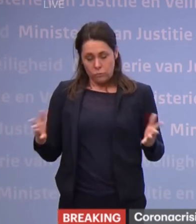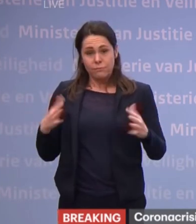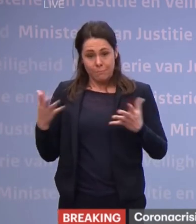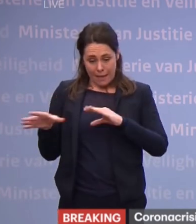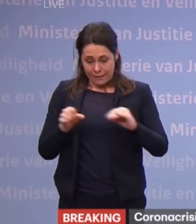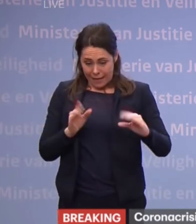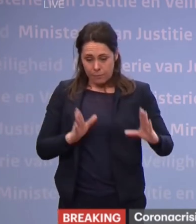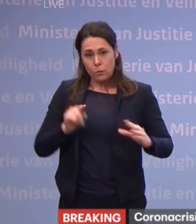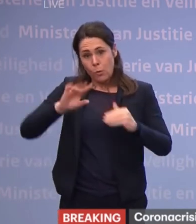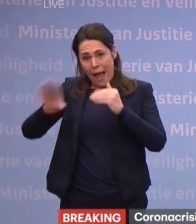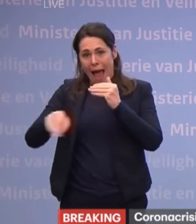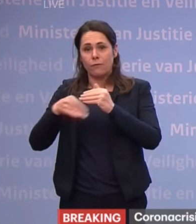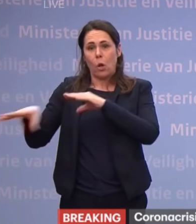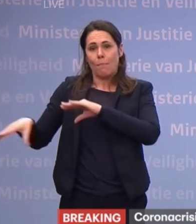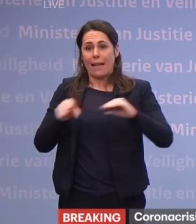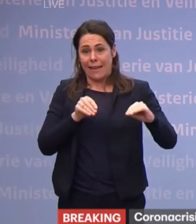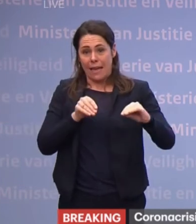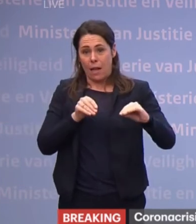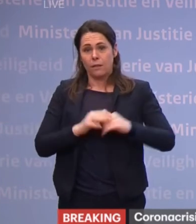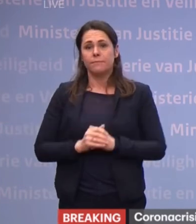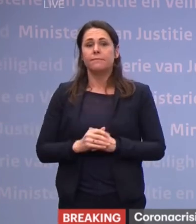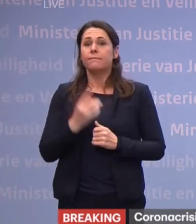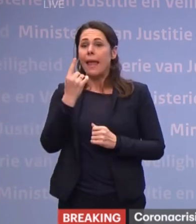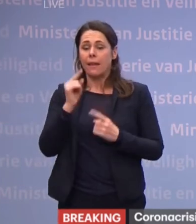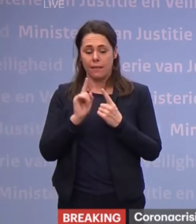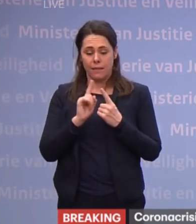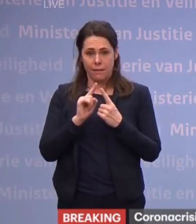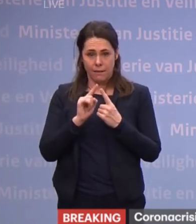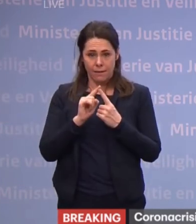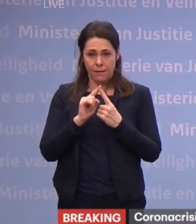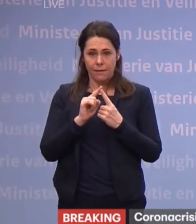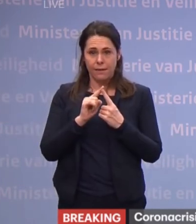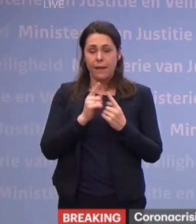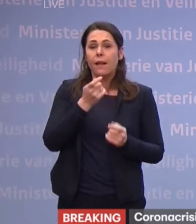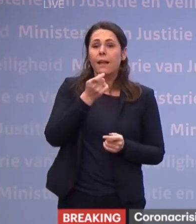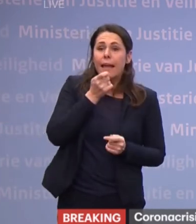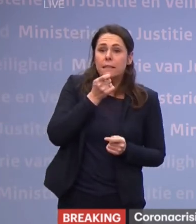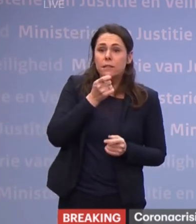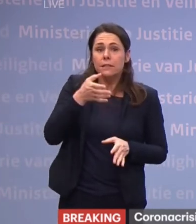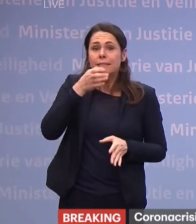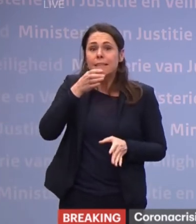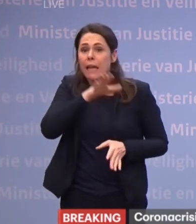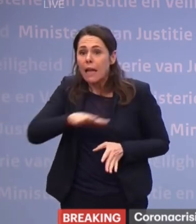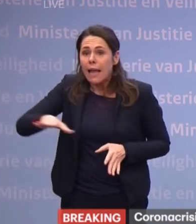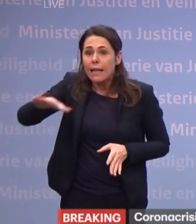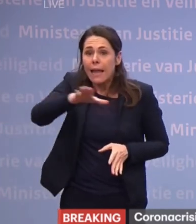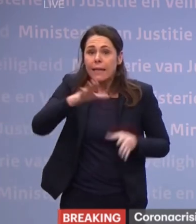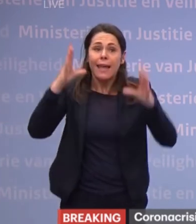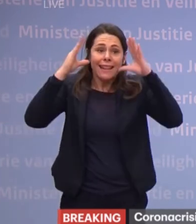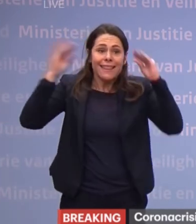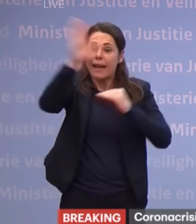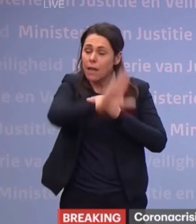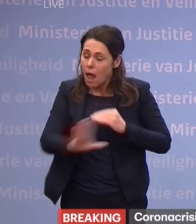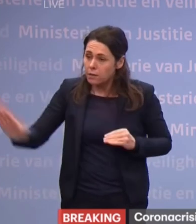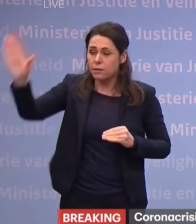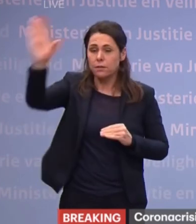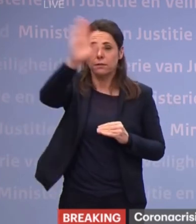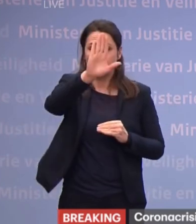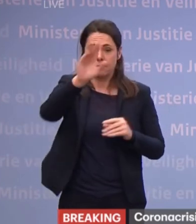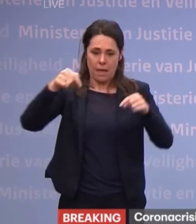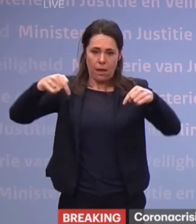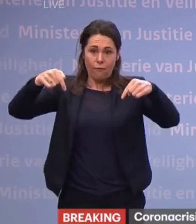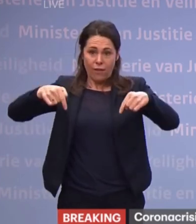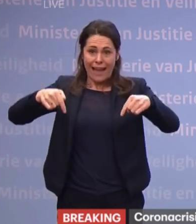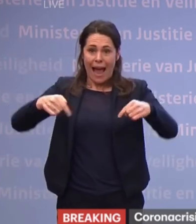maatregelen. 1. Alle eet- en drinkgelegenheden in Nederland sluiten vanaf 6 uur